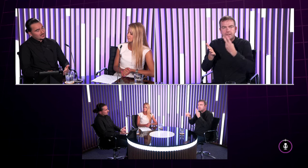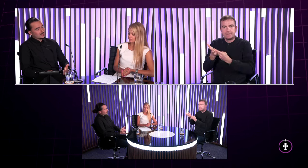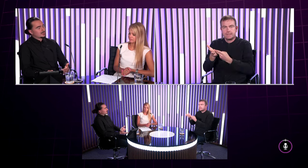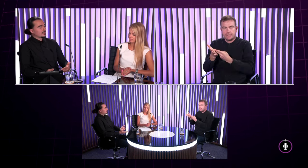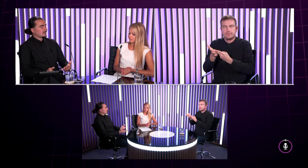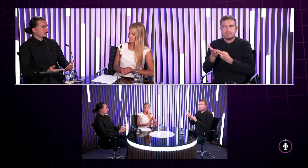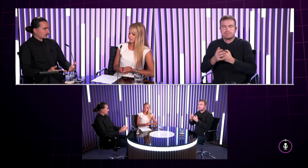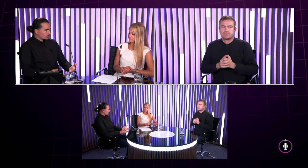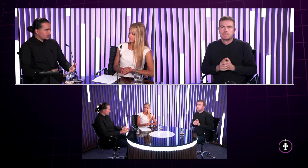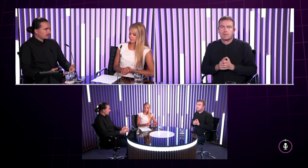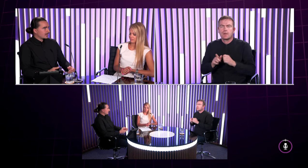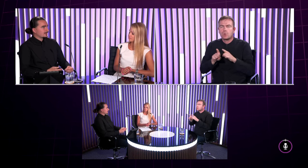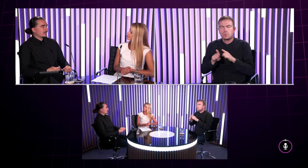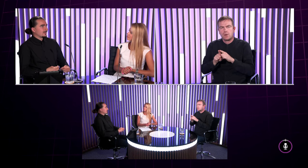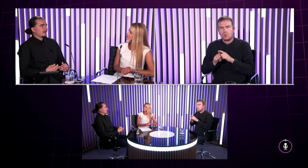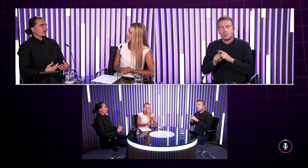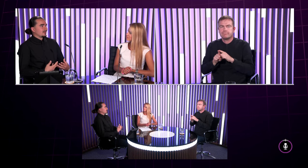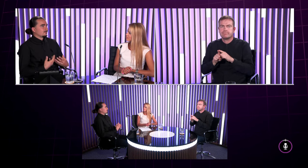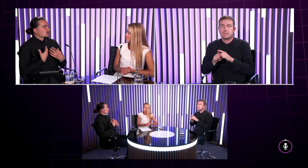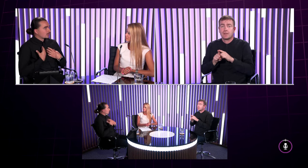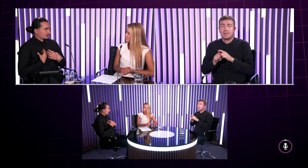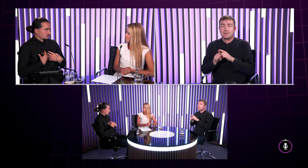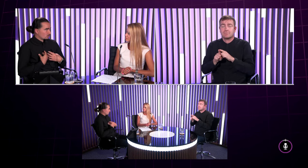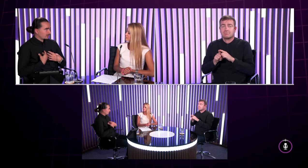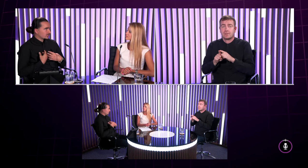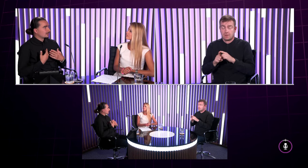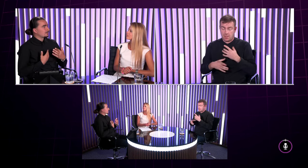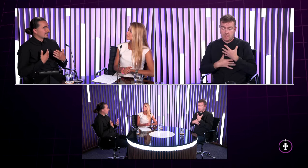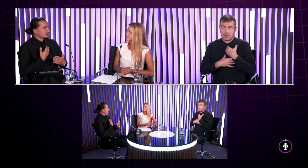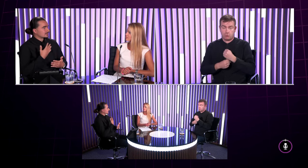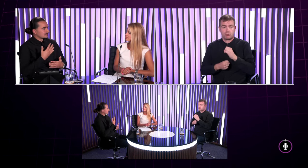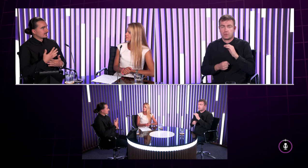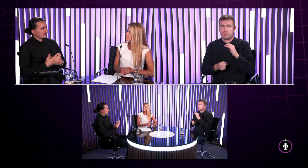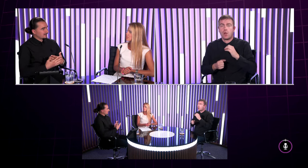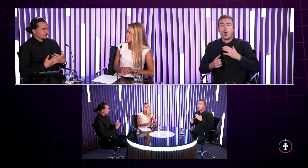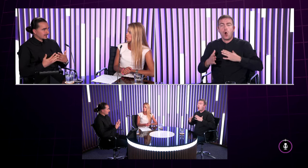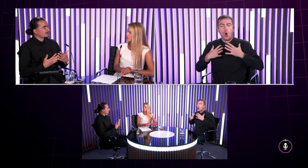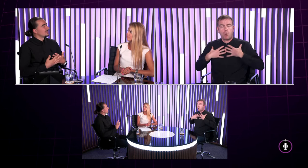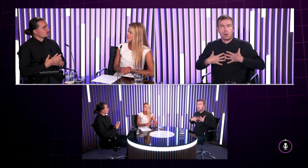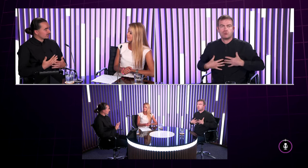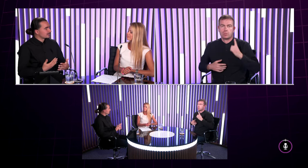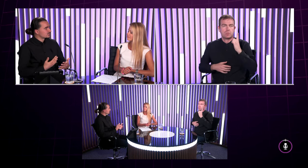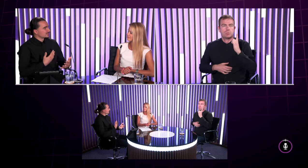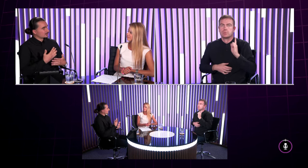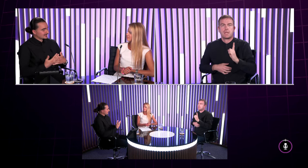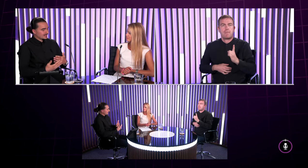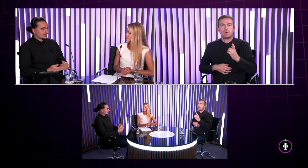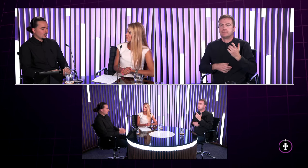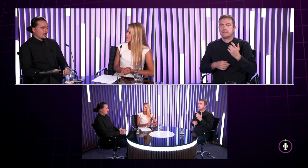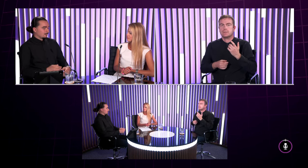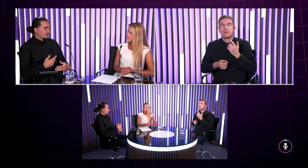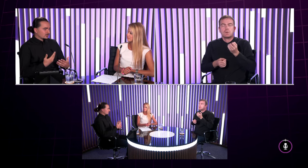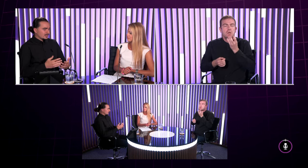je úplne želané aby ten tlmočník mal nejaké vzory na tom svojom oblečení aby presne teraz tie nerušili aby sa tam